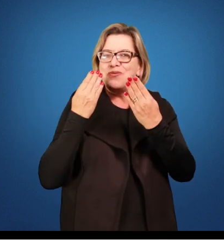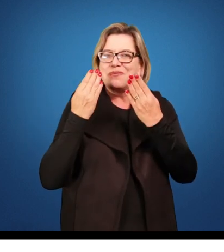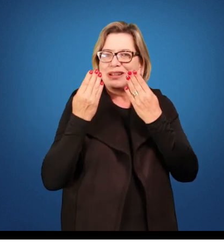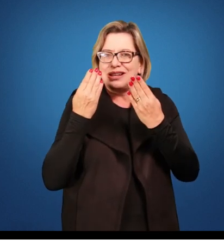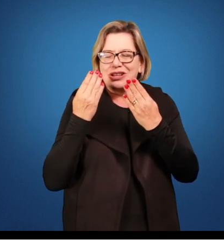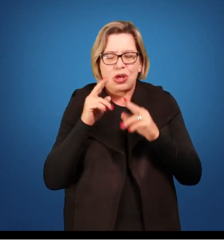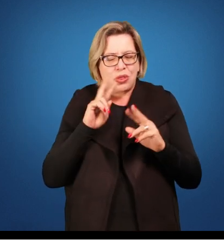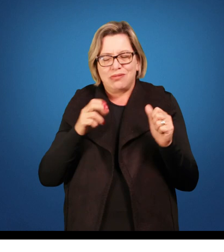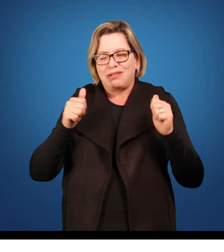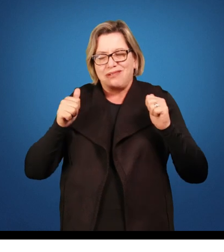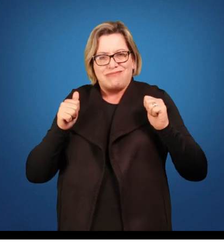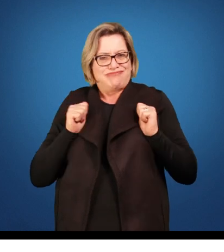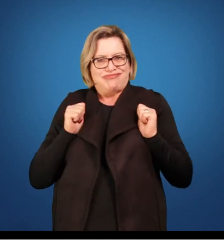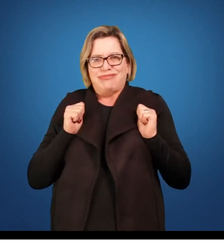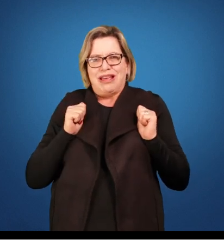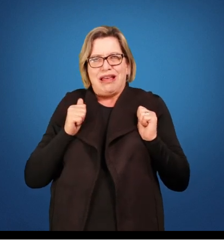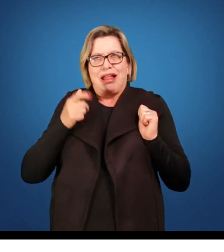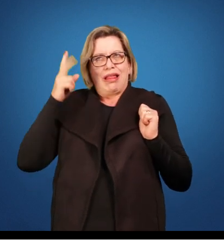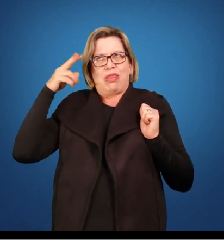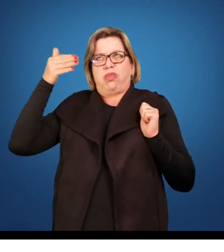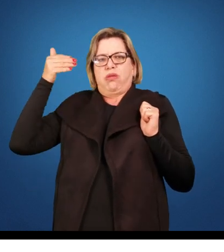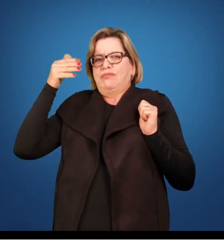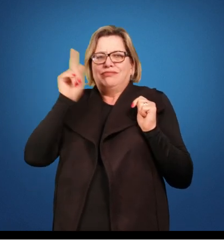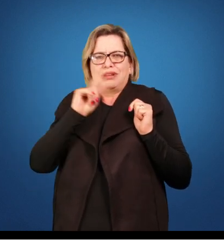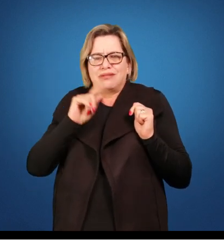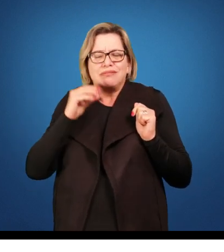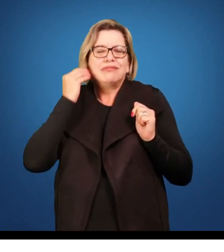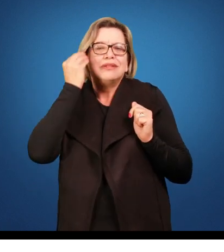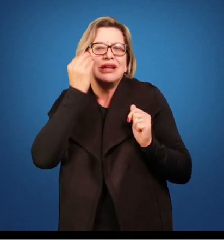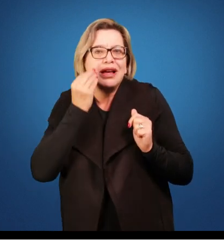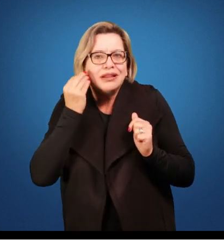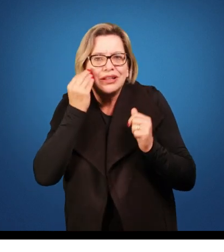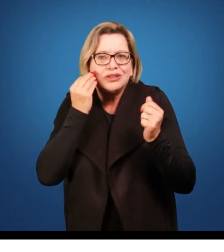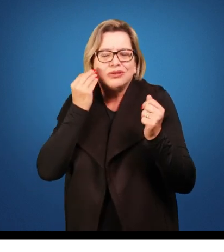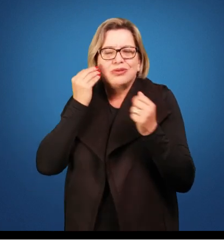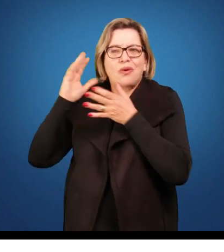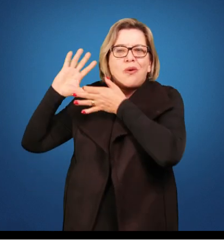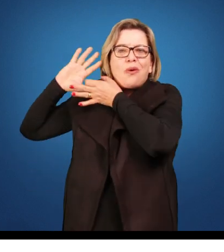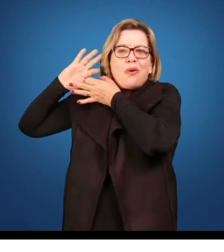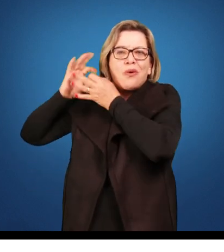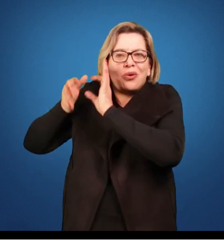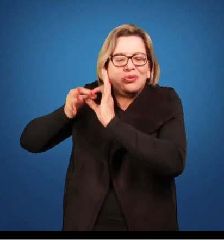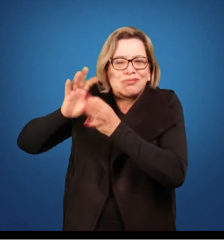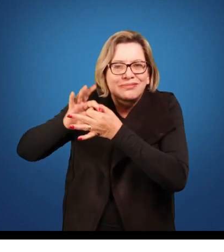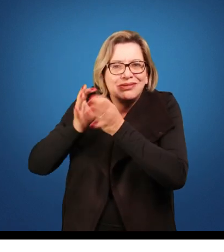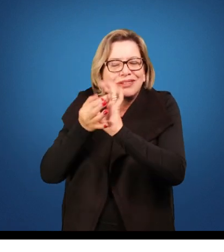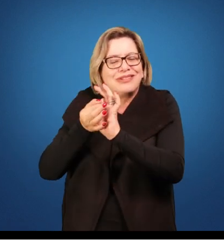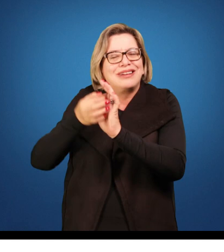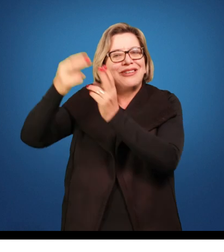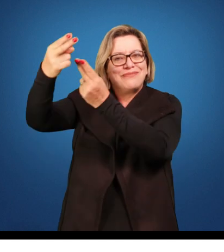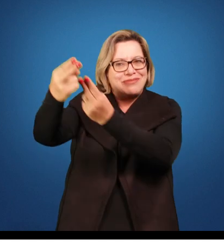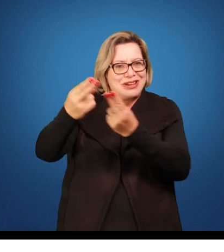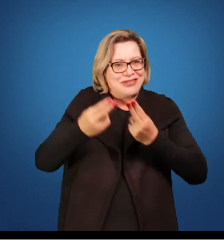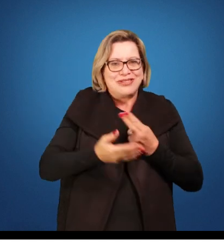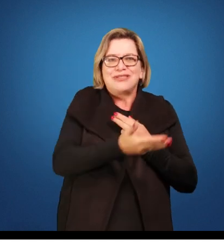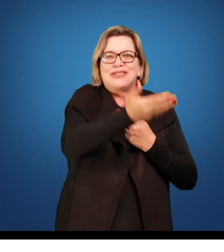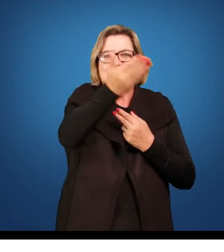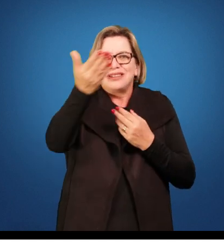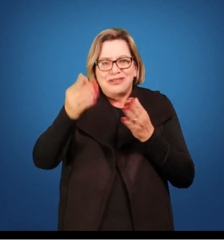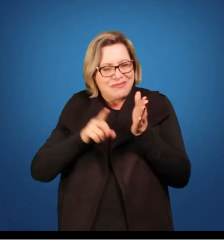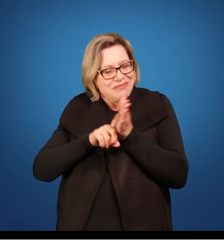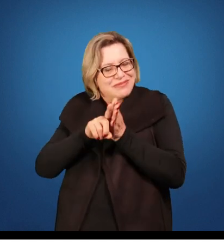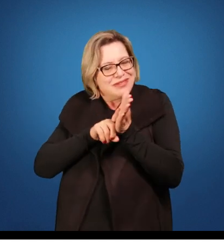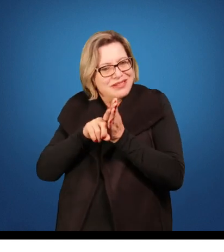parado lá no passado, sempre tentando fazer essa contextualização. Seja bem-vindo para você pesquisar e